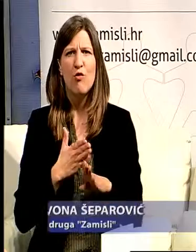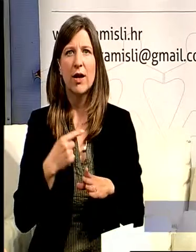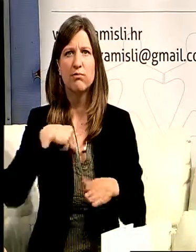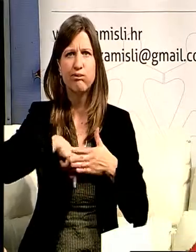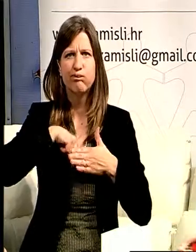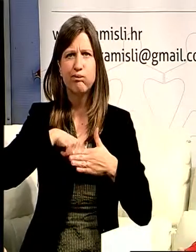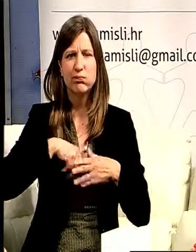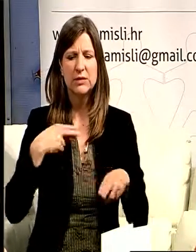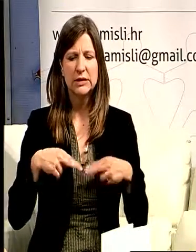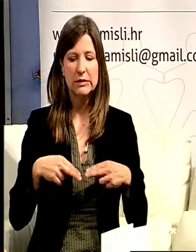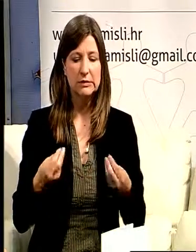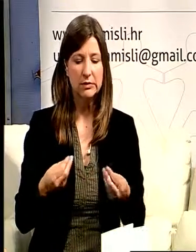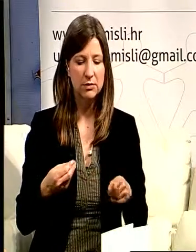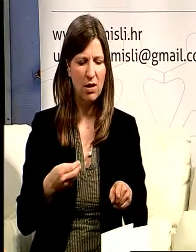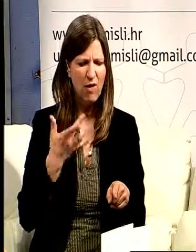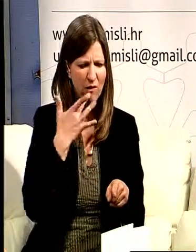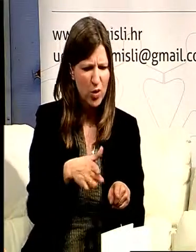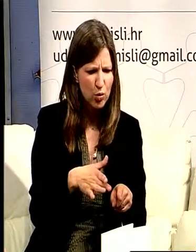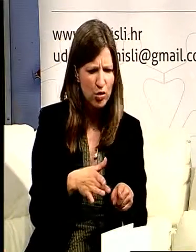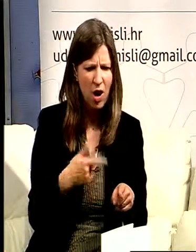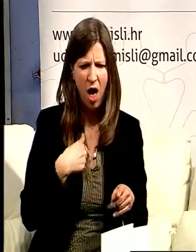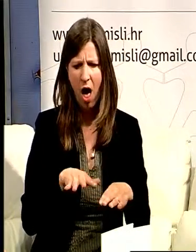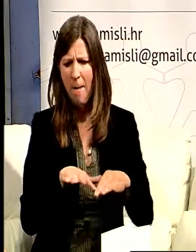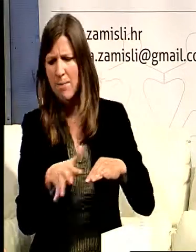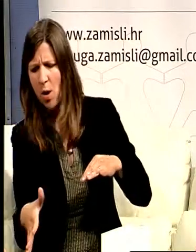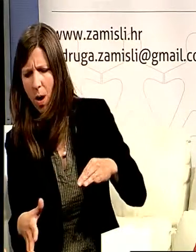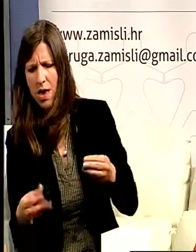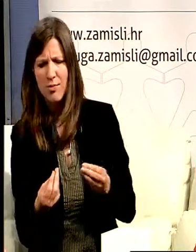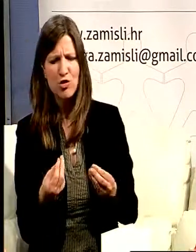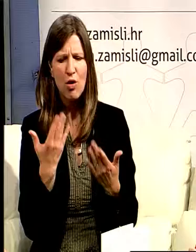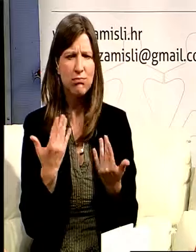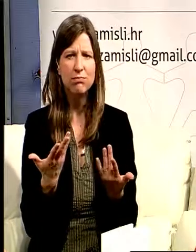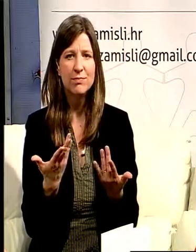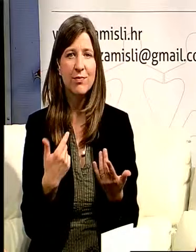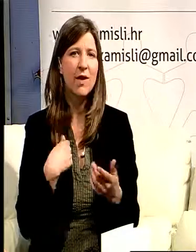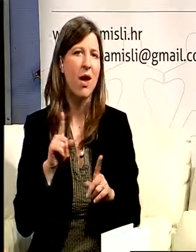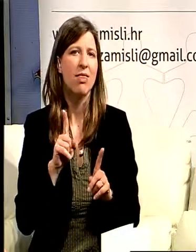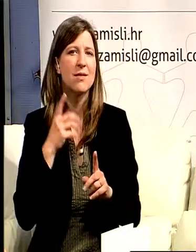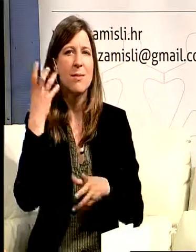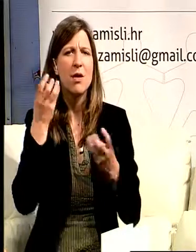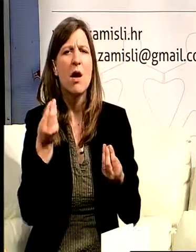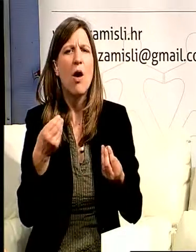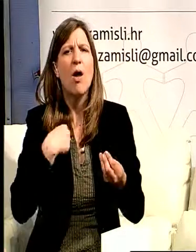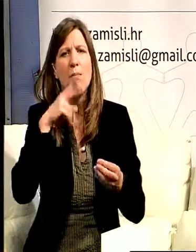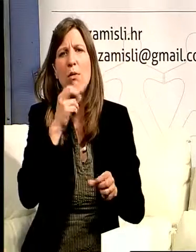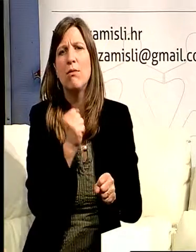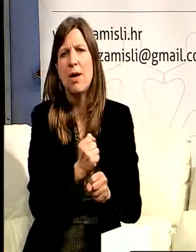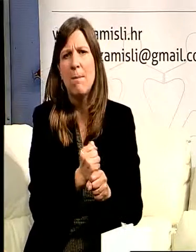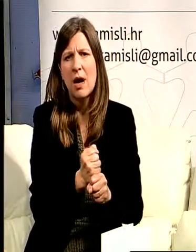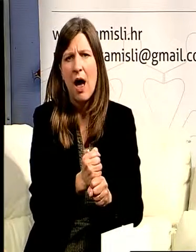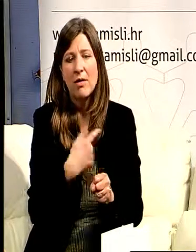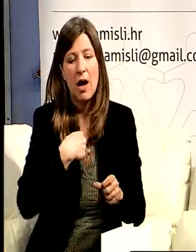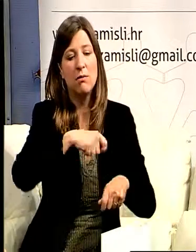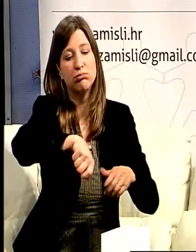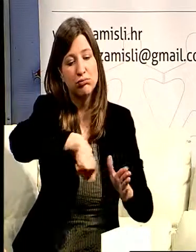ako je nešto vruće što sad ako mi se to prolije i to. I nisam razmišljala na koji način mogu to napraviti da bude